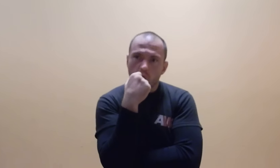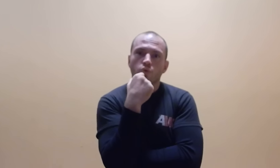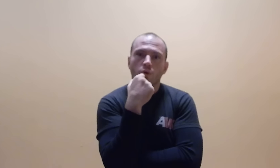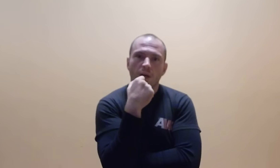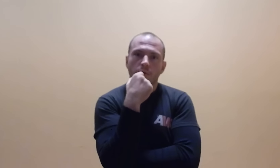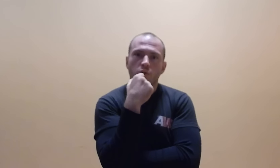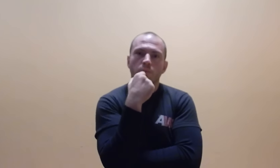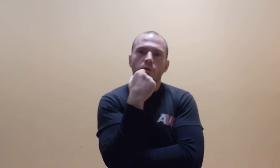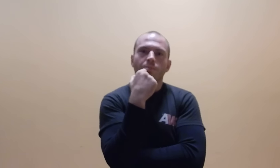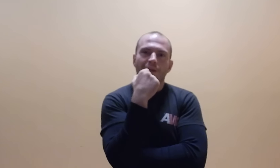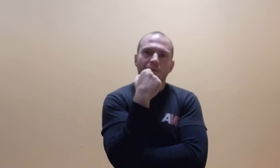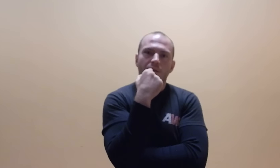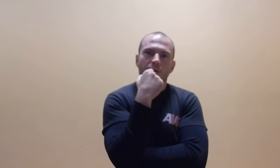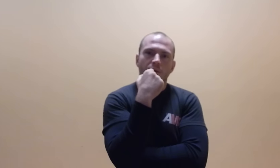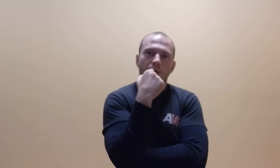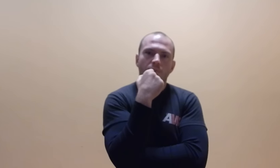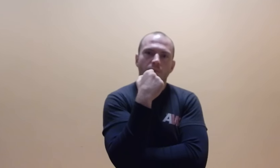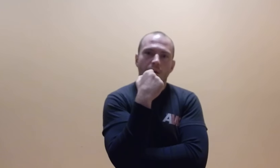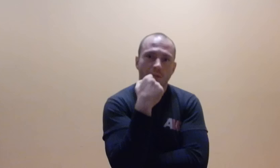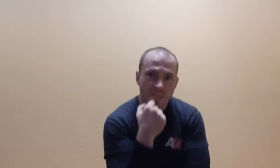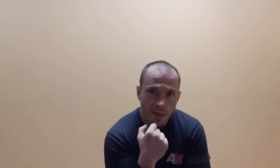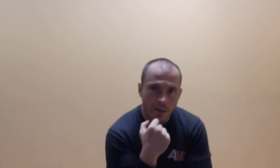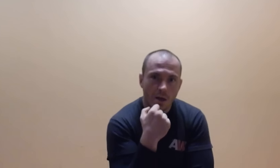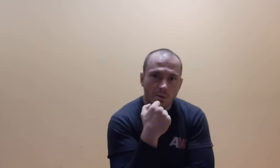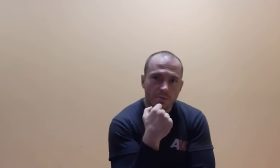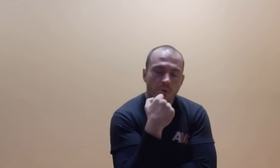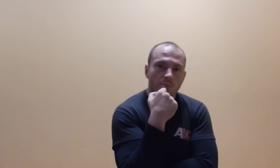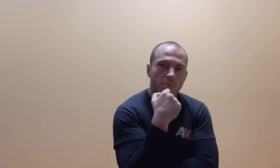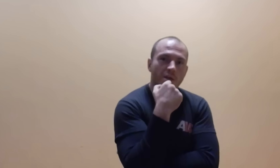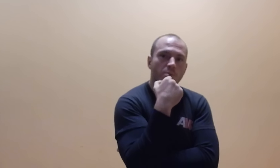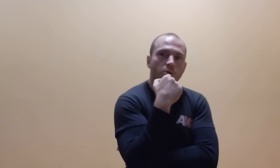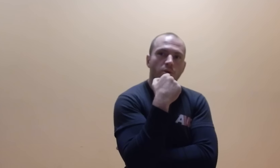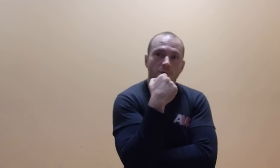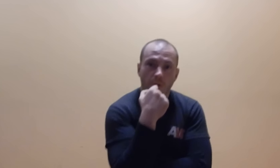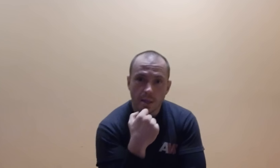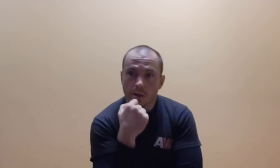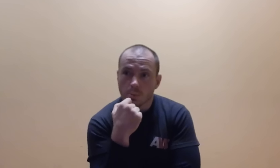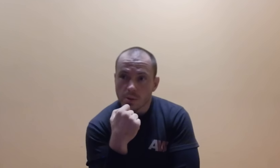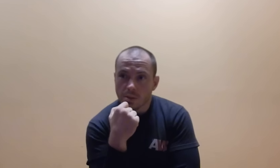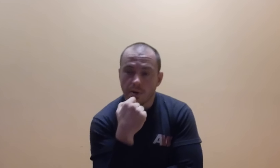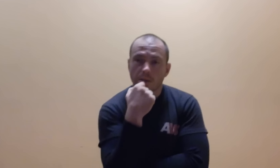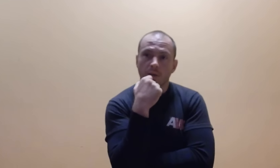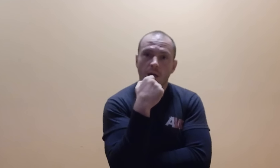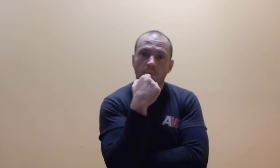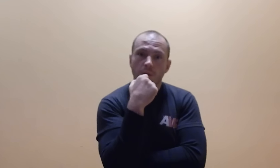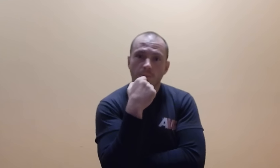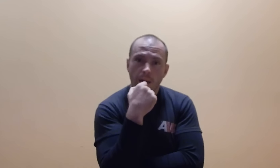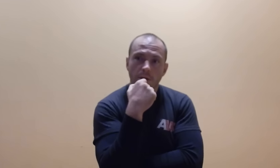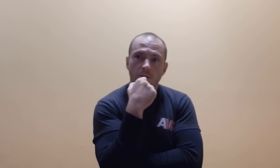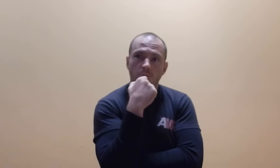przodu, kolana już są minimalnie zgięte, tak, minimalnie, nie staję na głęboko ugiętych kolanach jak do pozycji walki, minimalnie je sobie